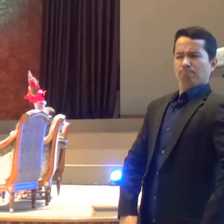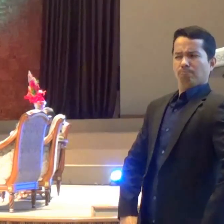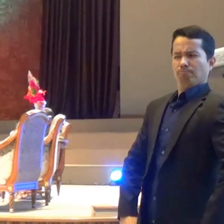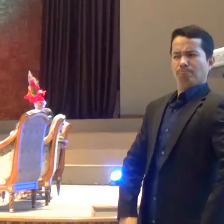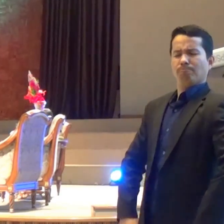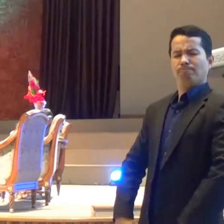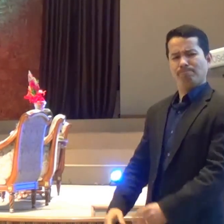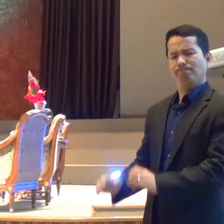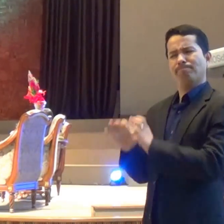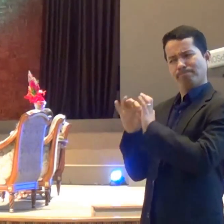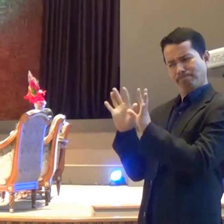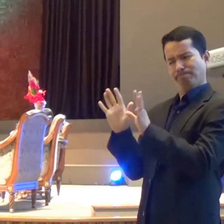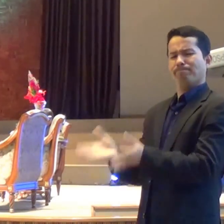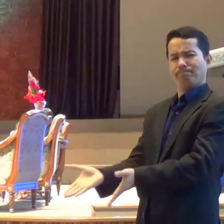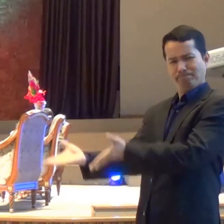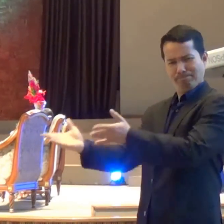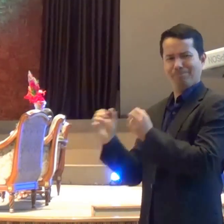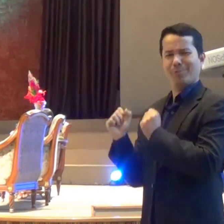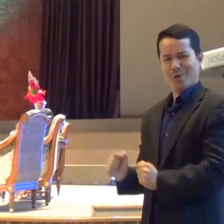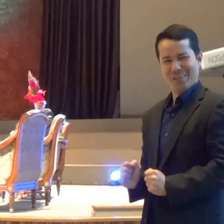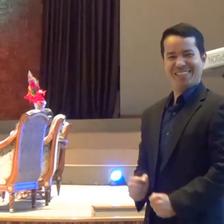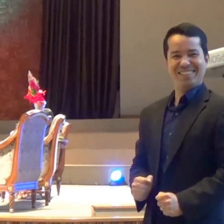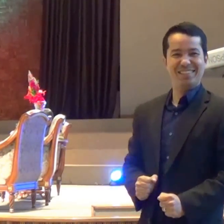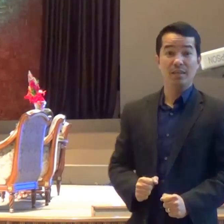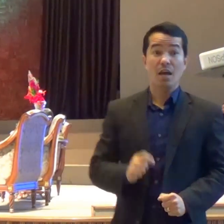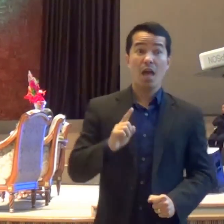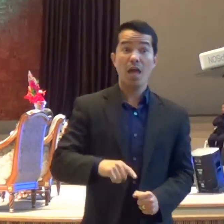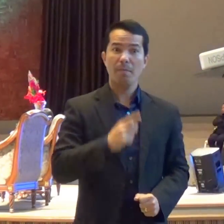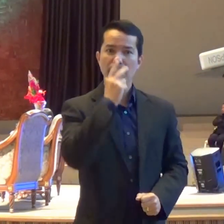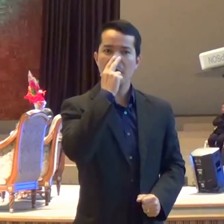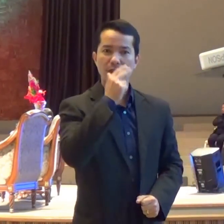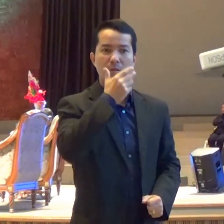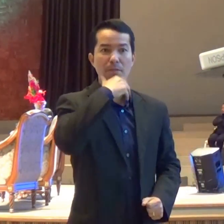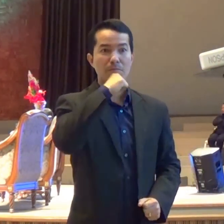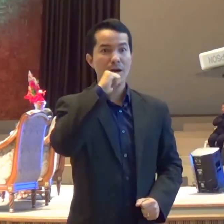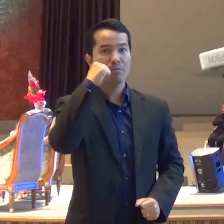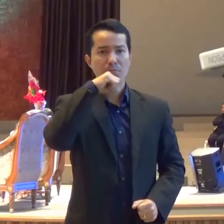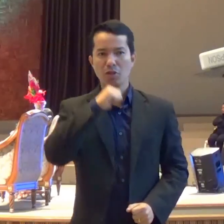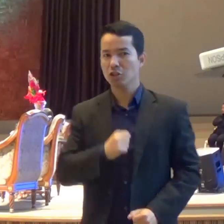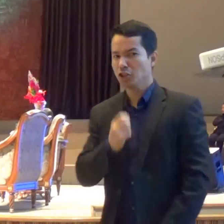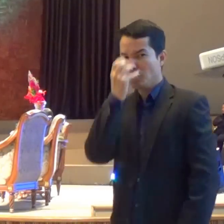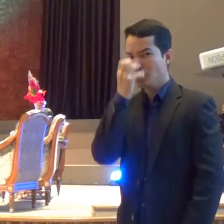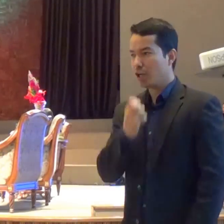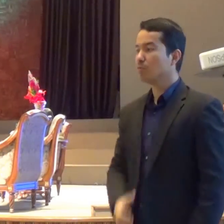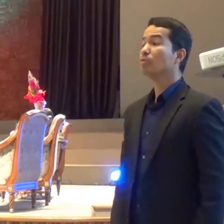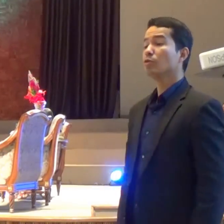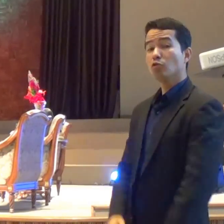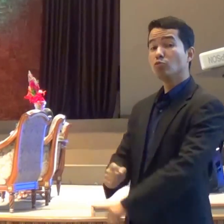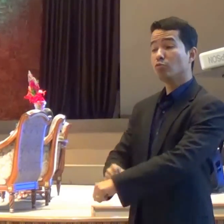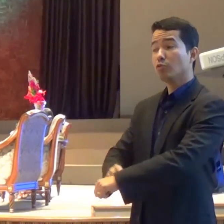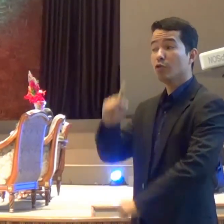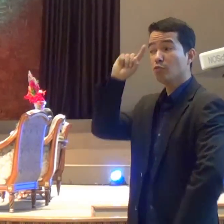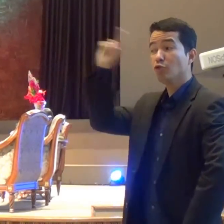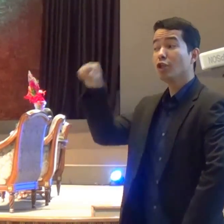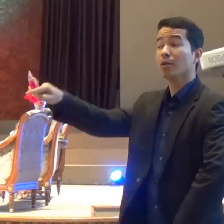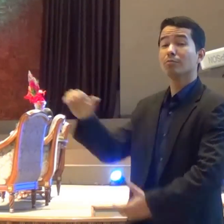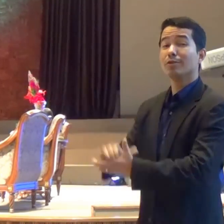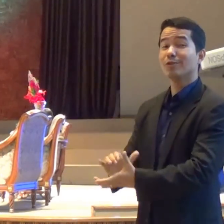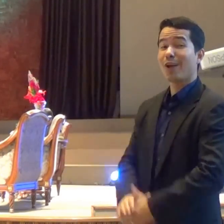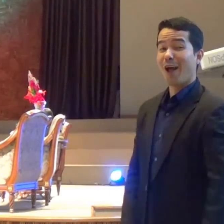E assim vai E aí A gente Mais ou menos Pelo menos Era assim no passado Não sei se continua hoje Né Mas era assim Dizia assim